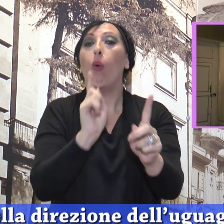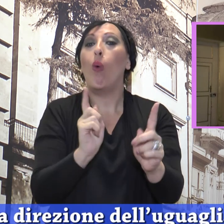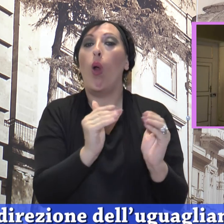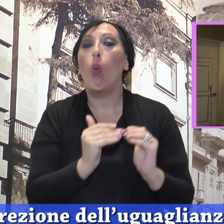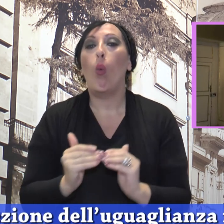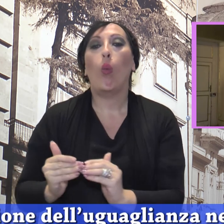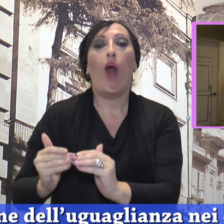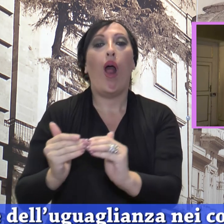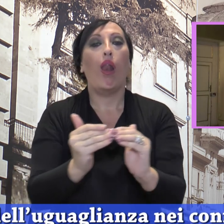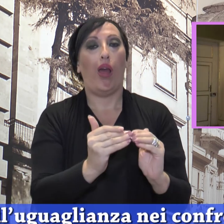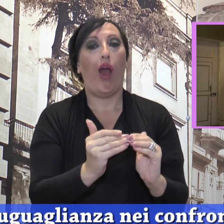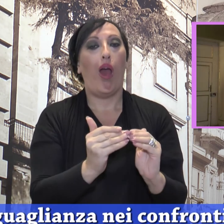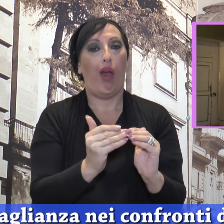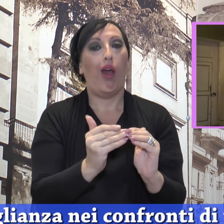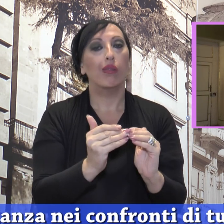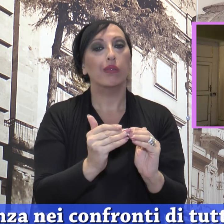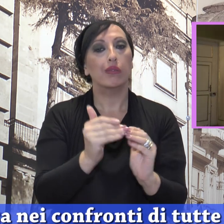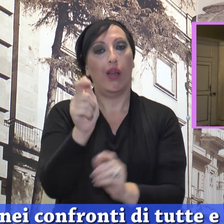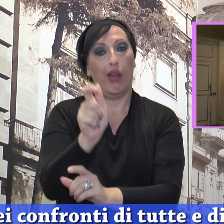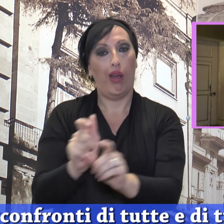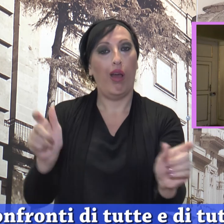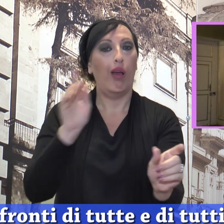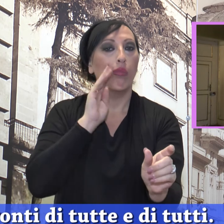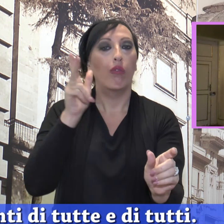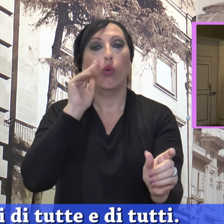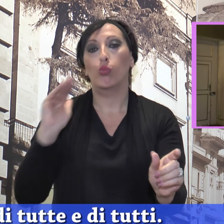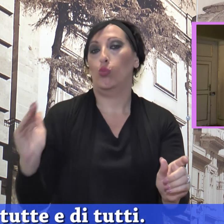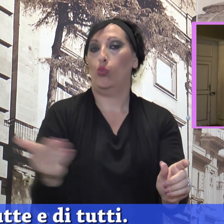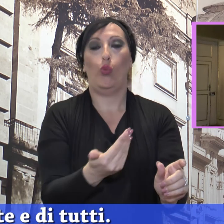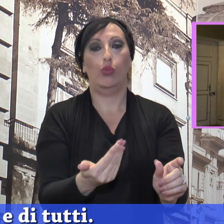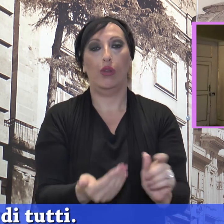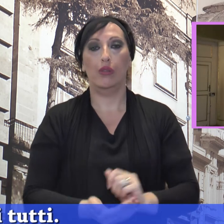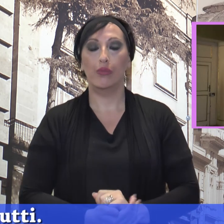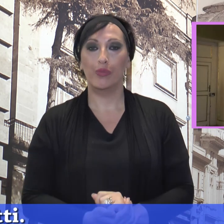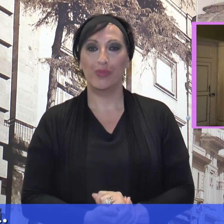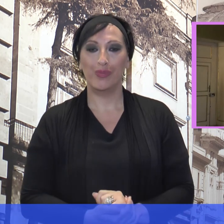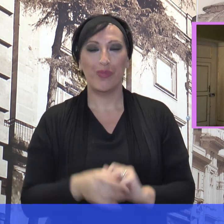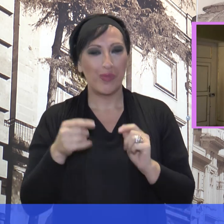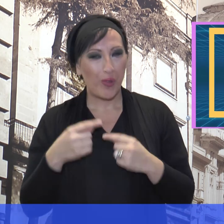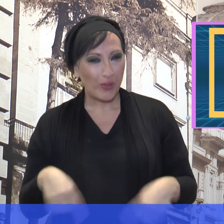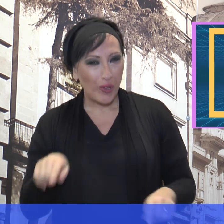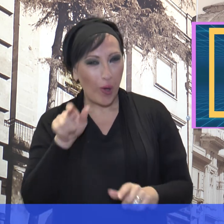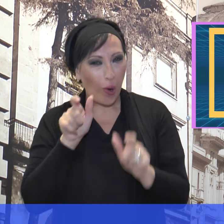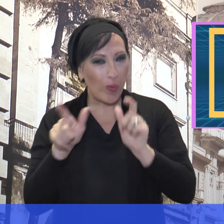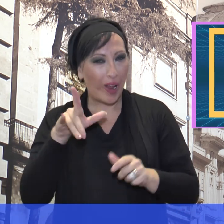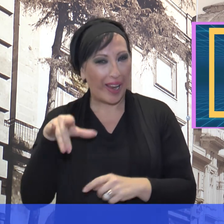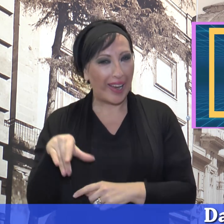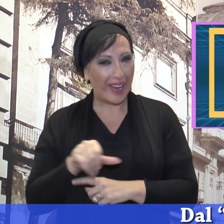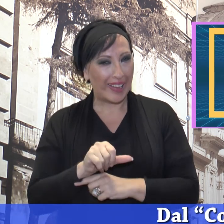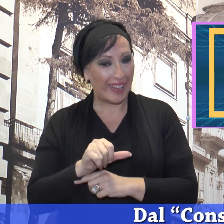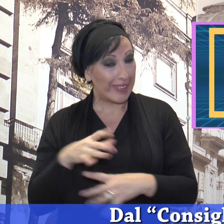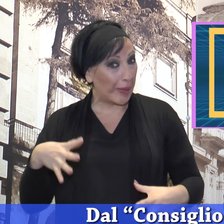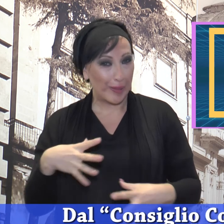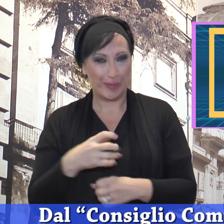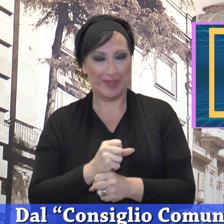direzione dell'uguaglianza nei confronti di tutte e tutti. Dal